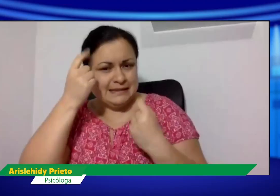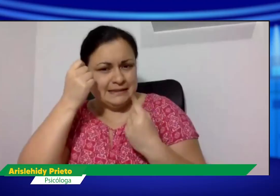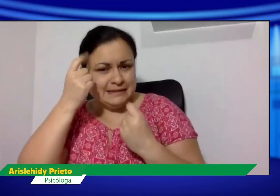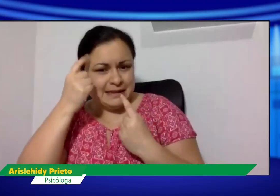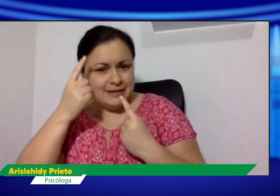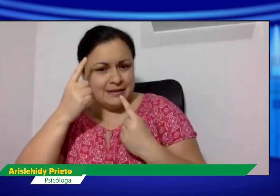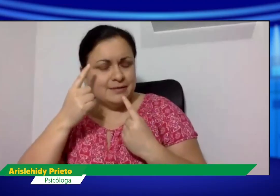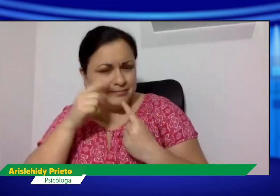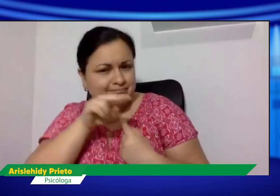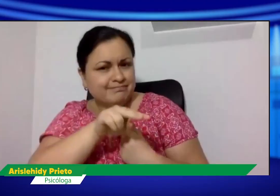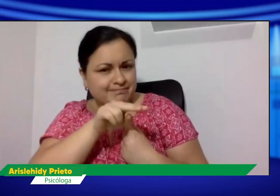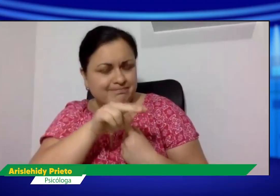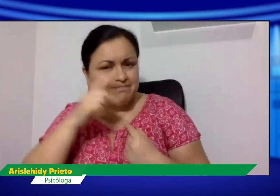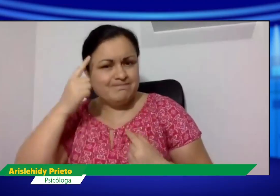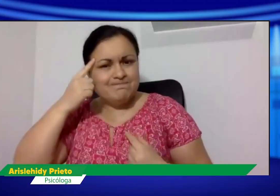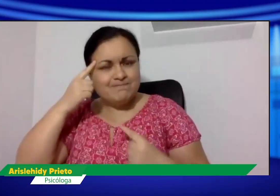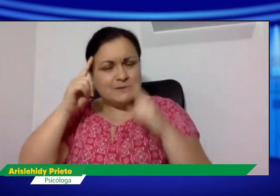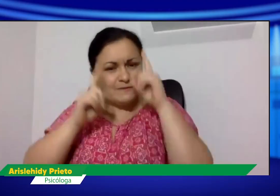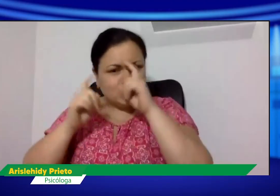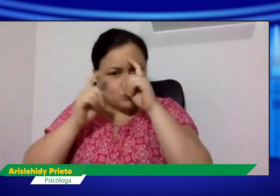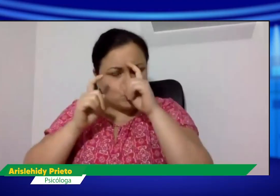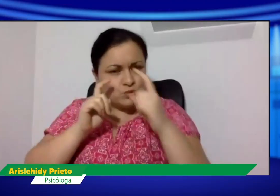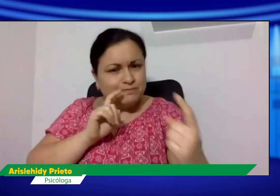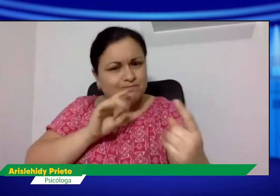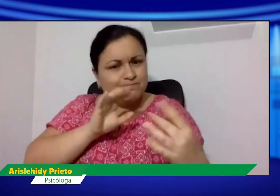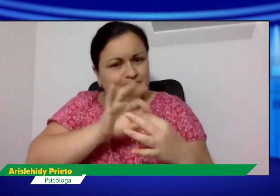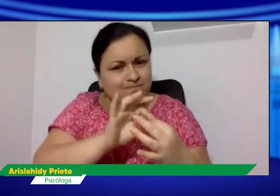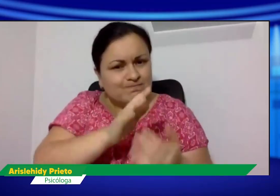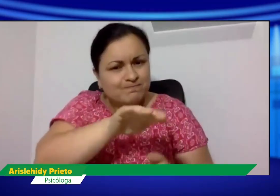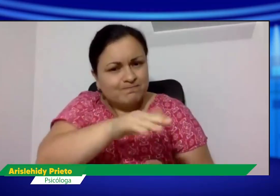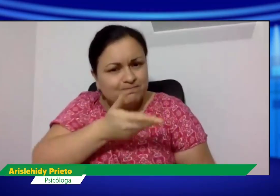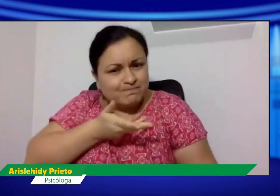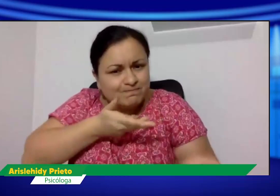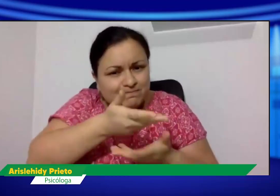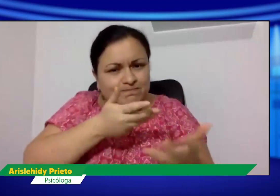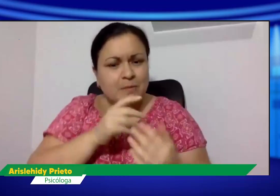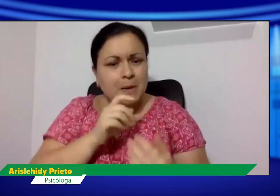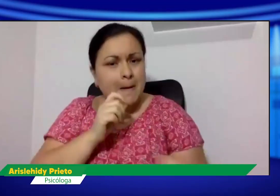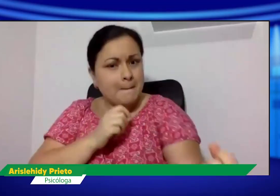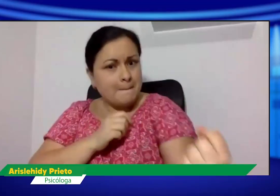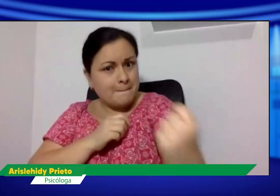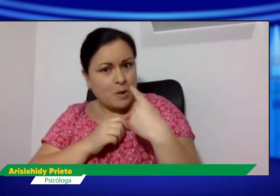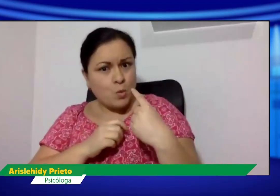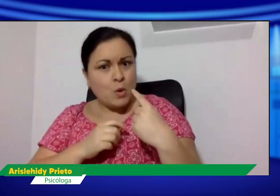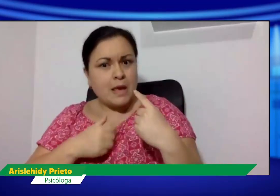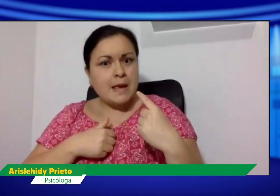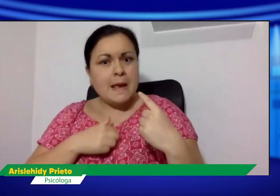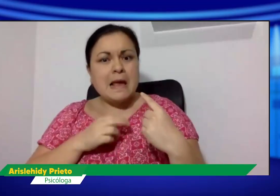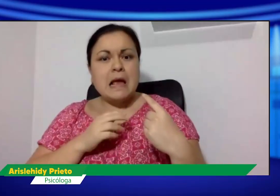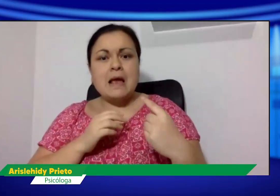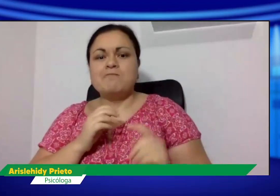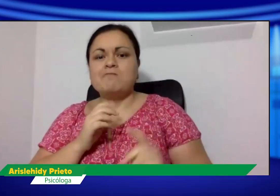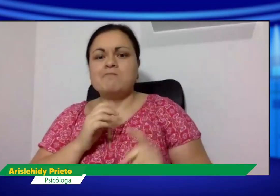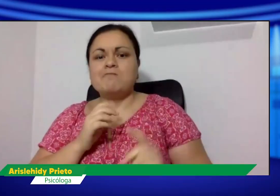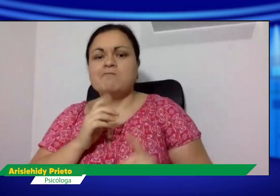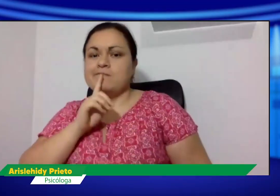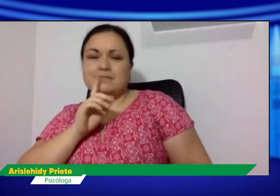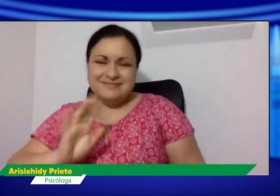para que lo puedan comprender, los padres deben comprenderlo, deben tener esa reflexión de compartir con ellos para generar también este